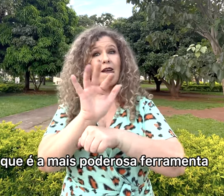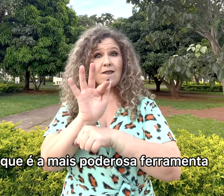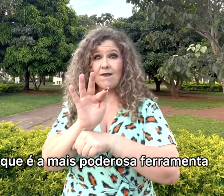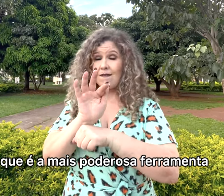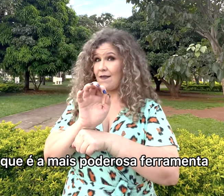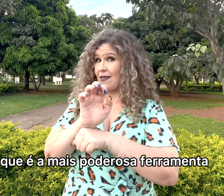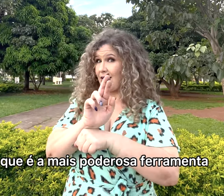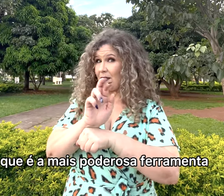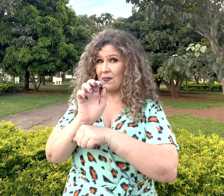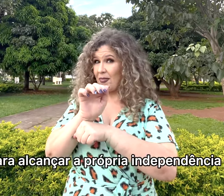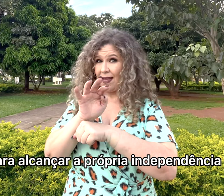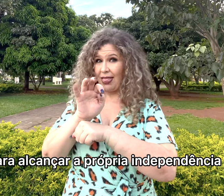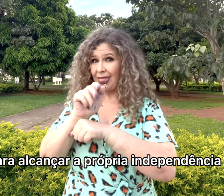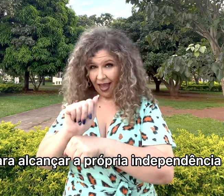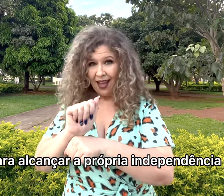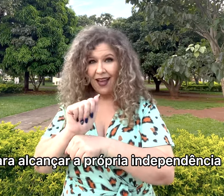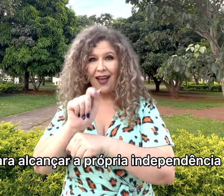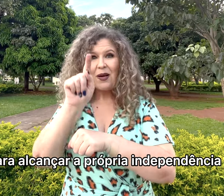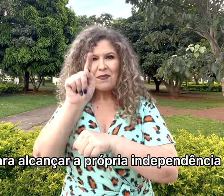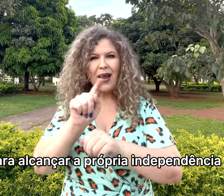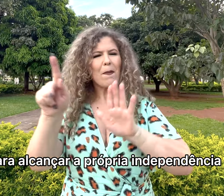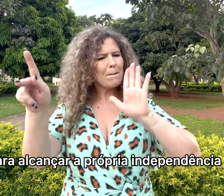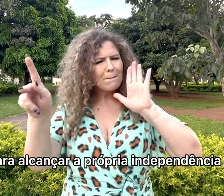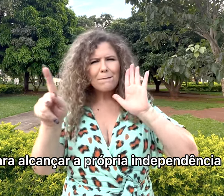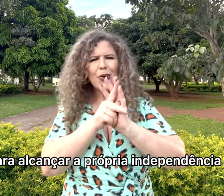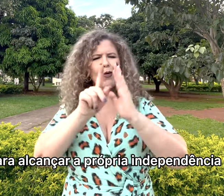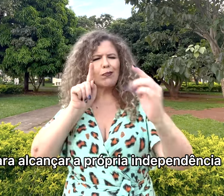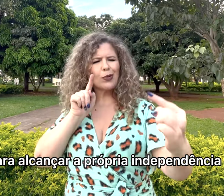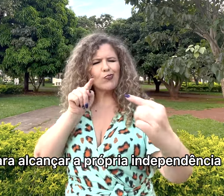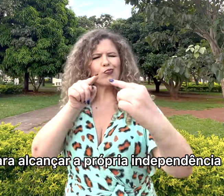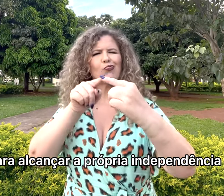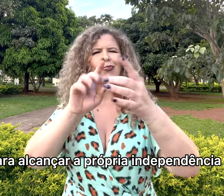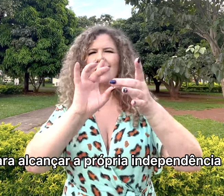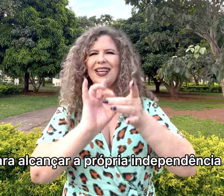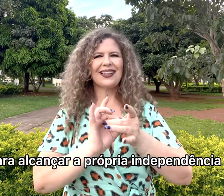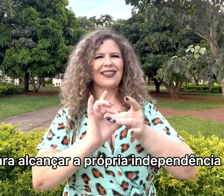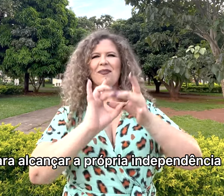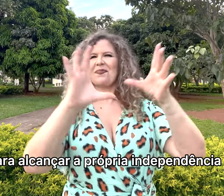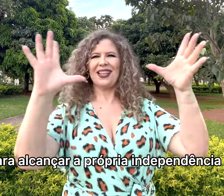ferramenta para alcançar a própria independência.